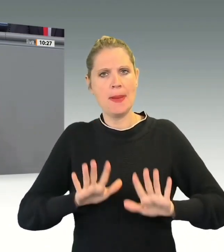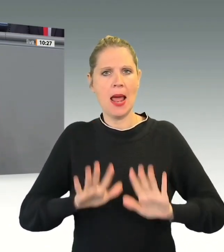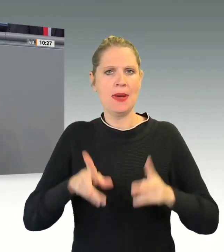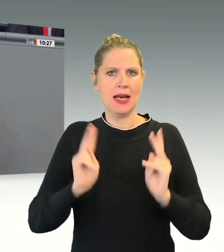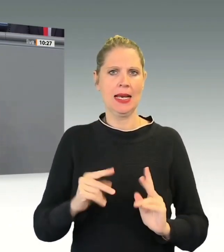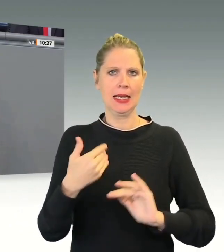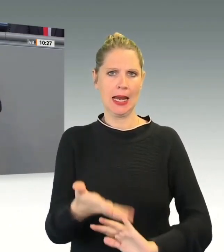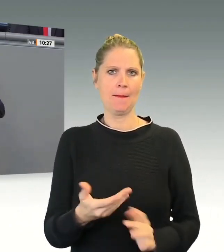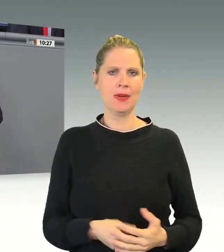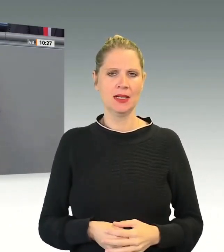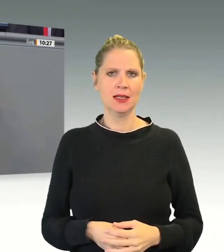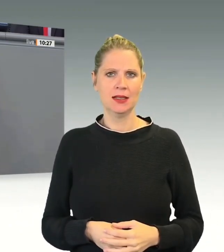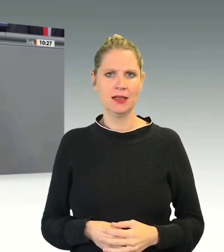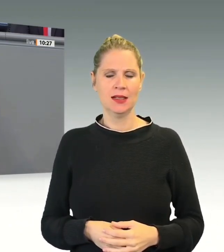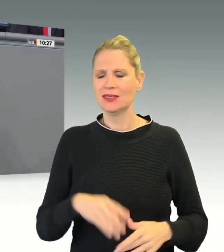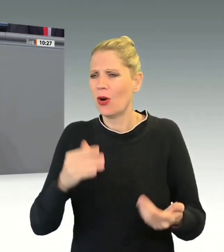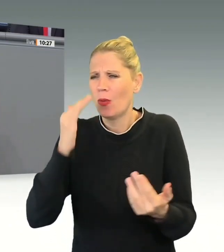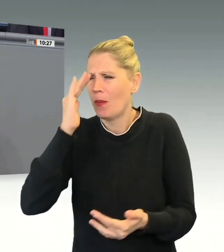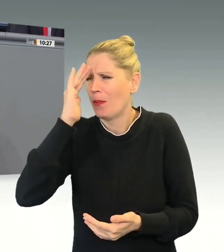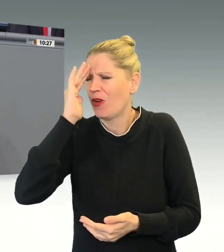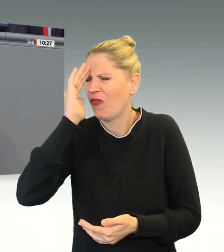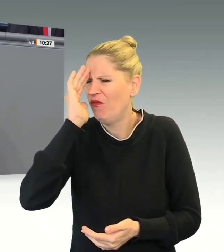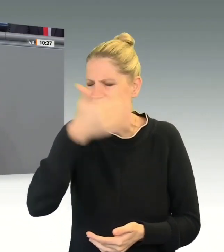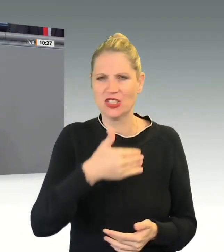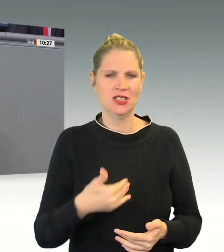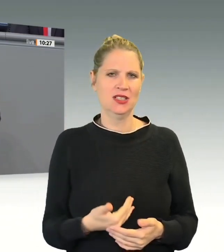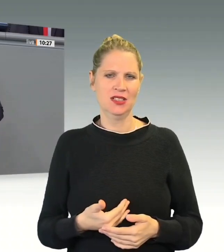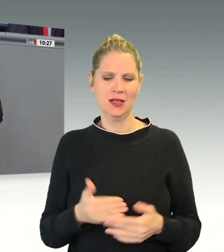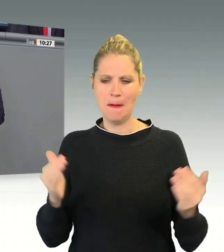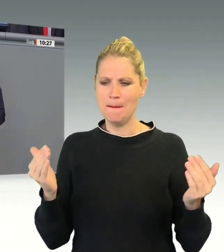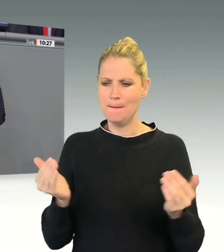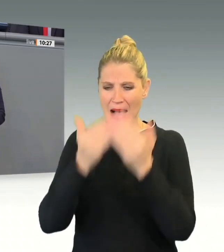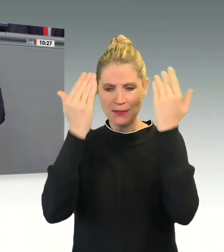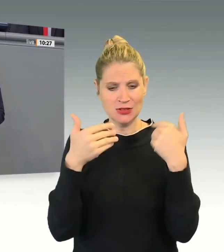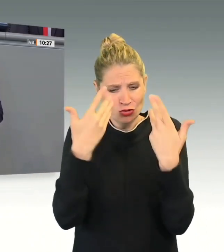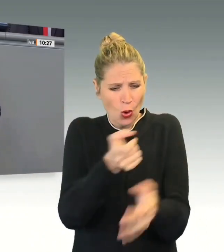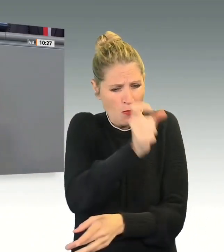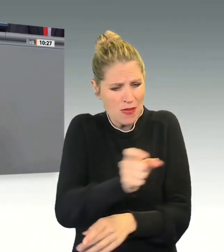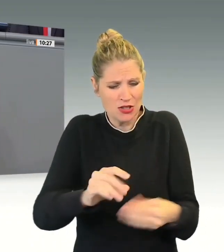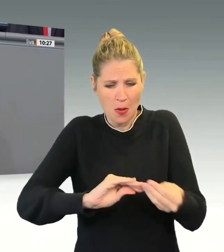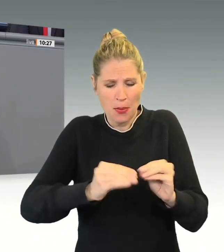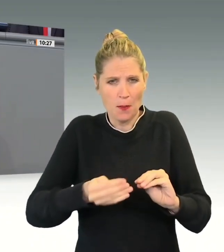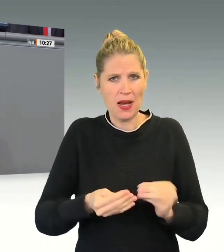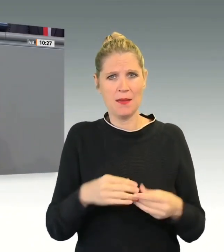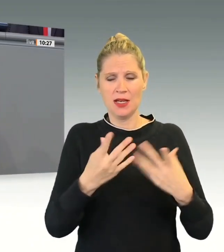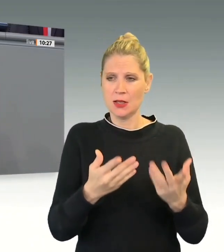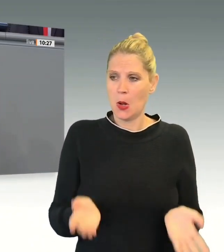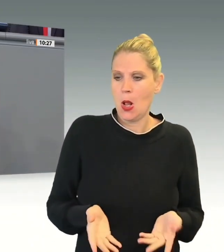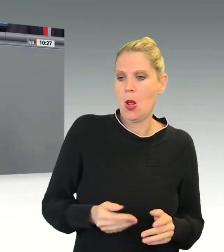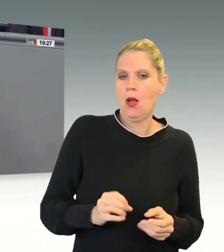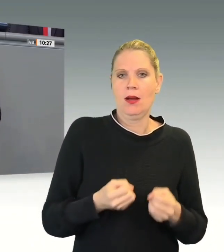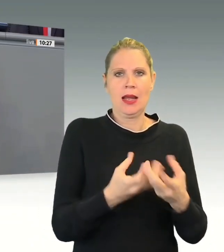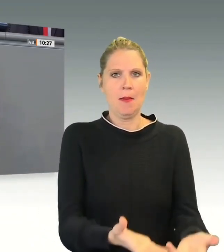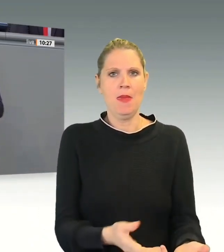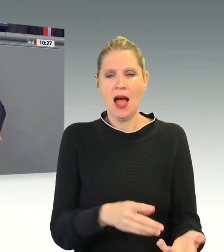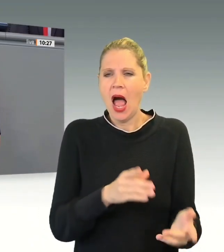widersinnig, diesen Menschen solche Probleme zu bereiten, Abschiebungen zu forcieren, wo es keinen Sinn macht, wenn